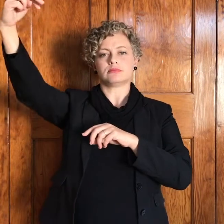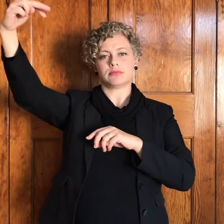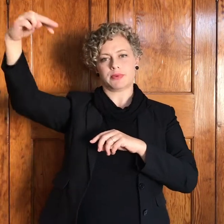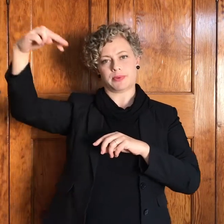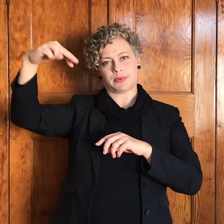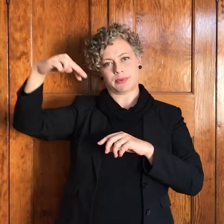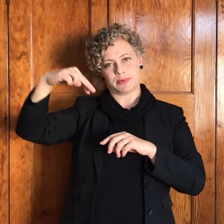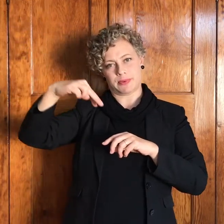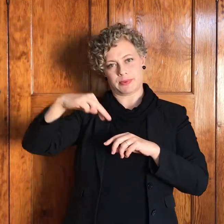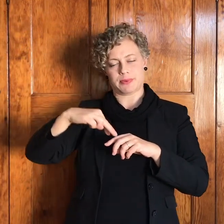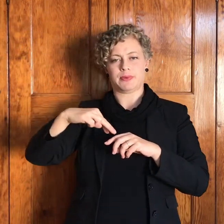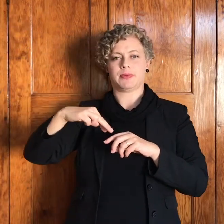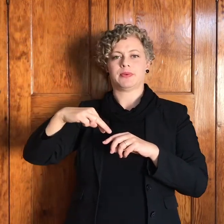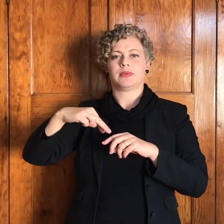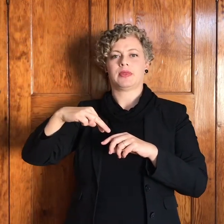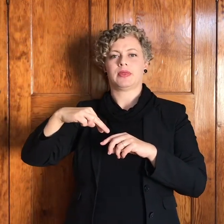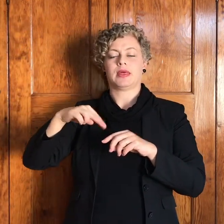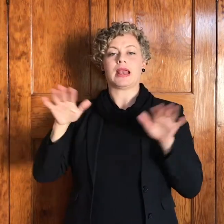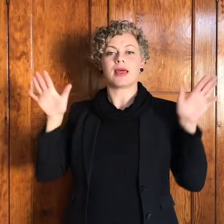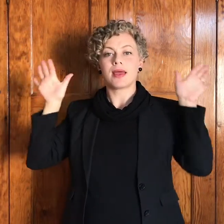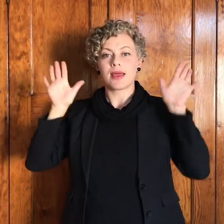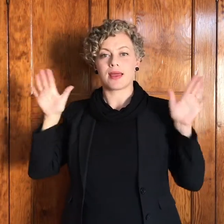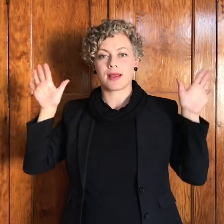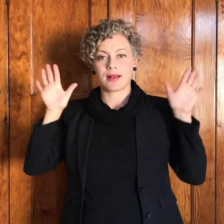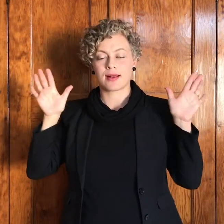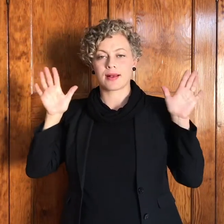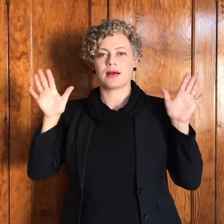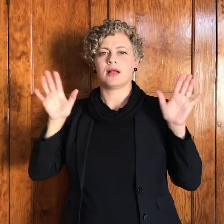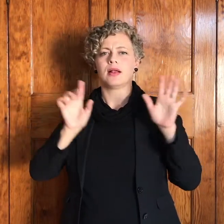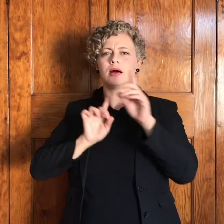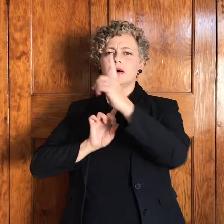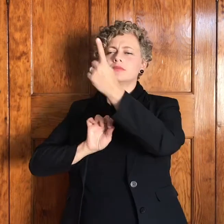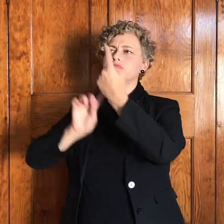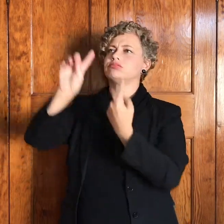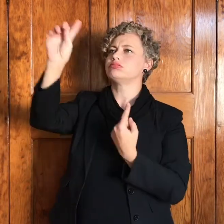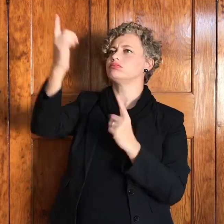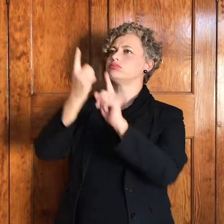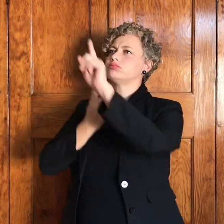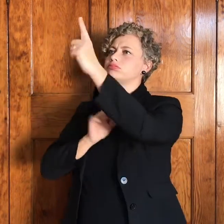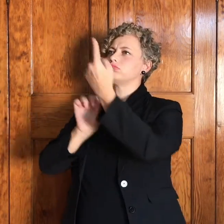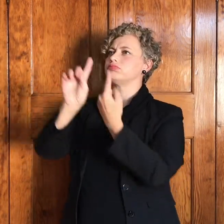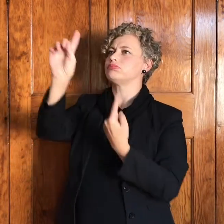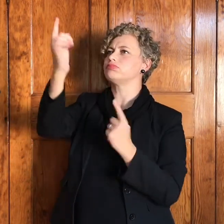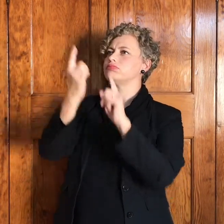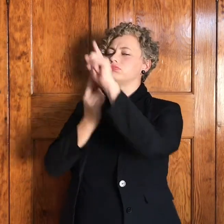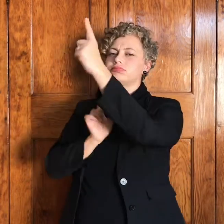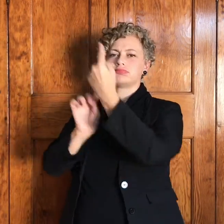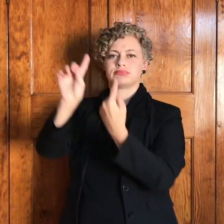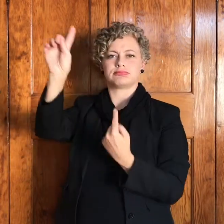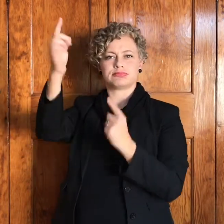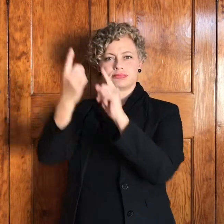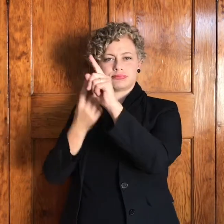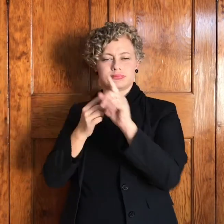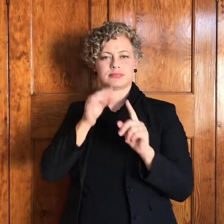en daar staan dat die engele hen en weer beweeg op hierdie leer dit is wat hy in sy droom sien